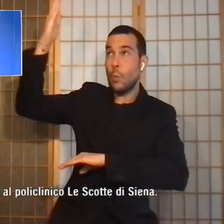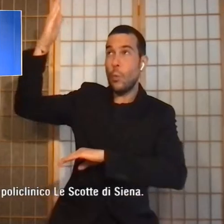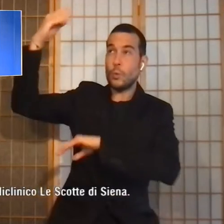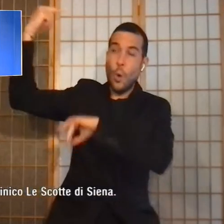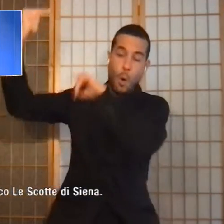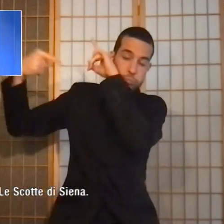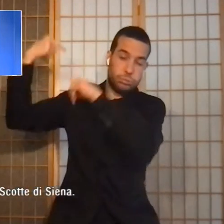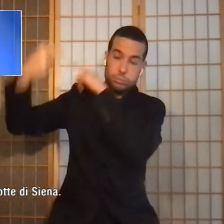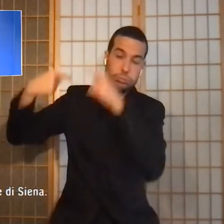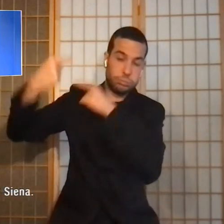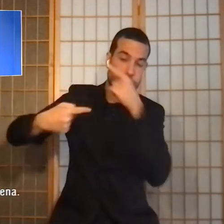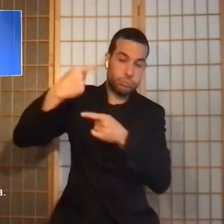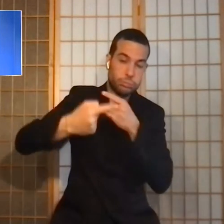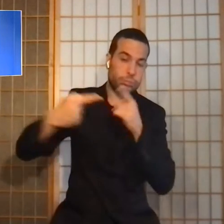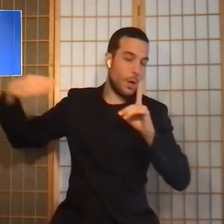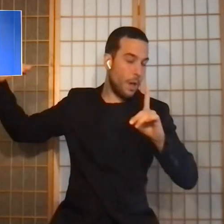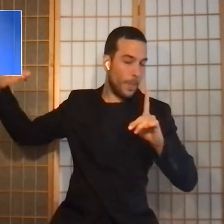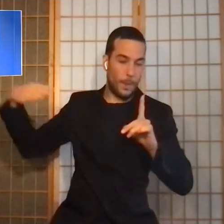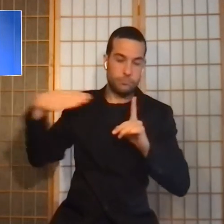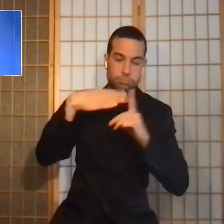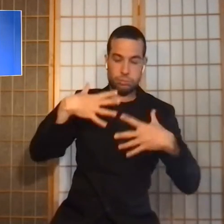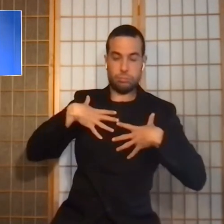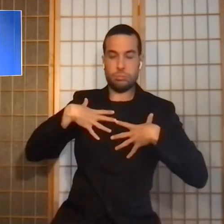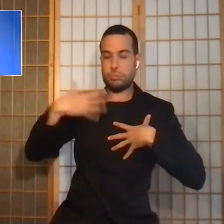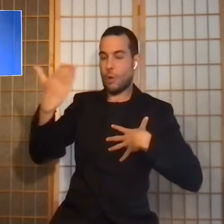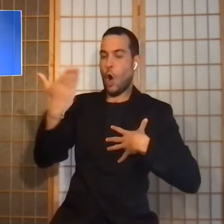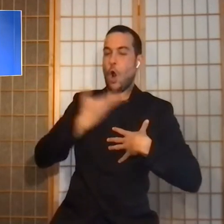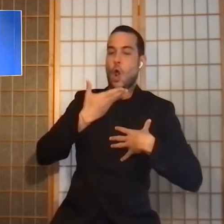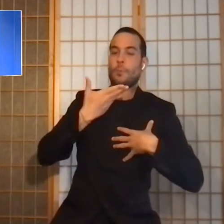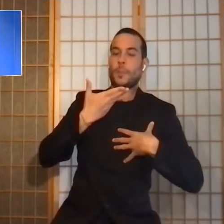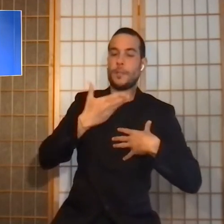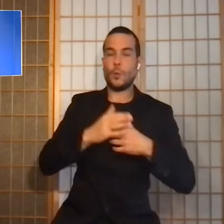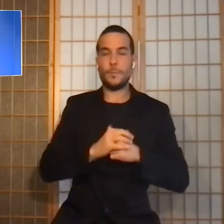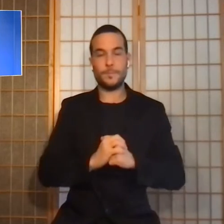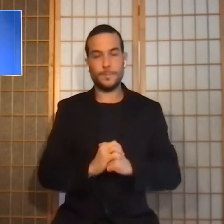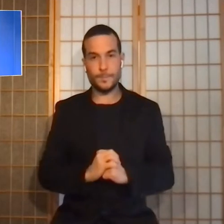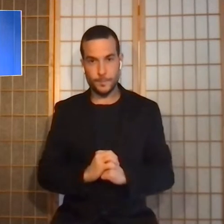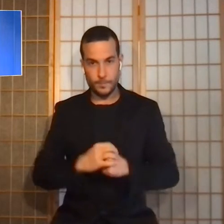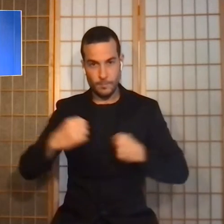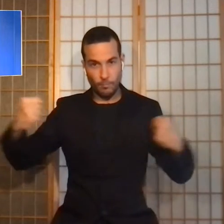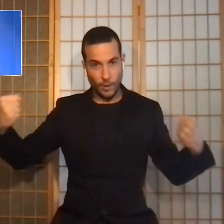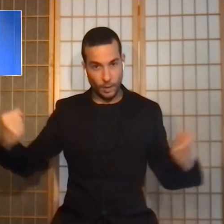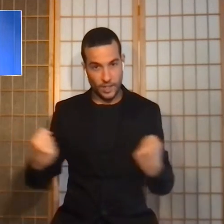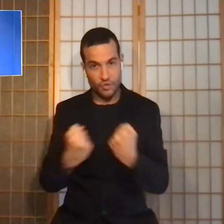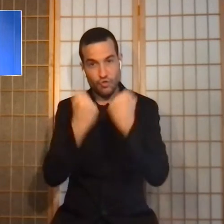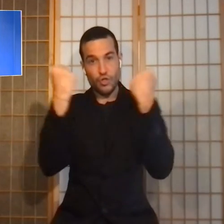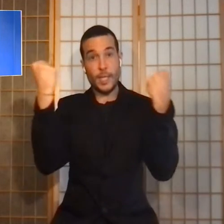e lo ha colpito al torace e all'addome. L'incidente si è verificato alle 10